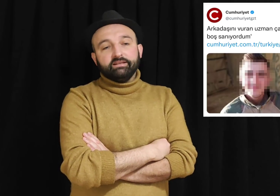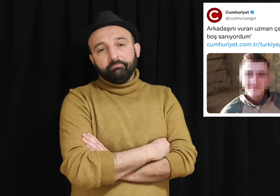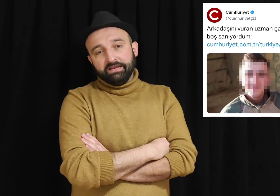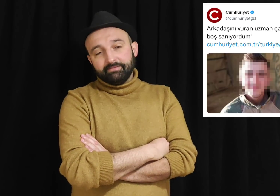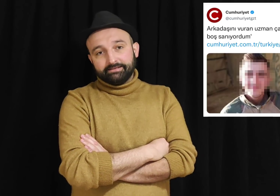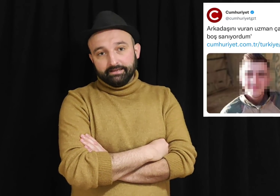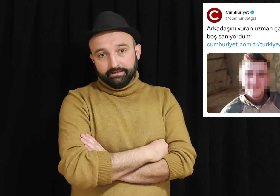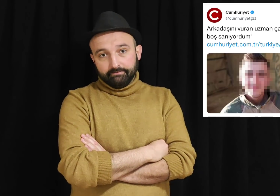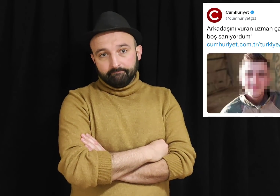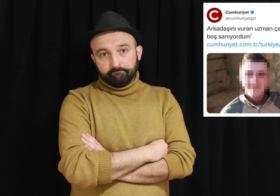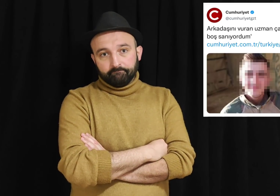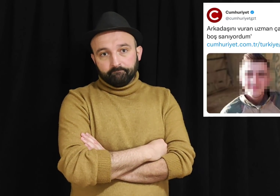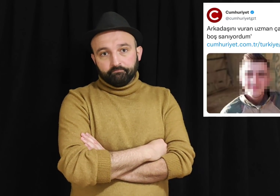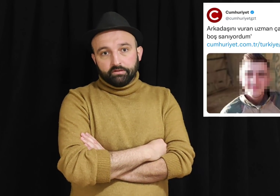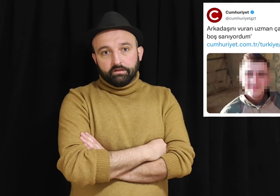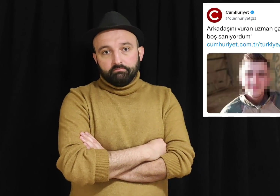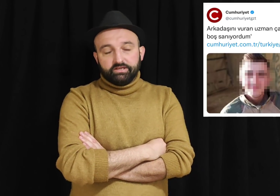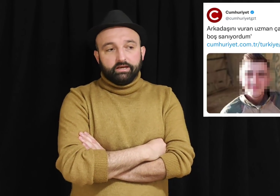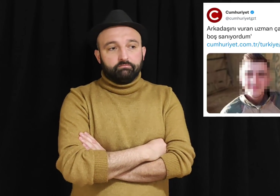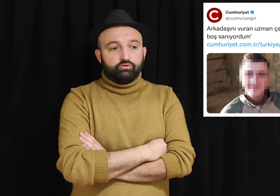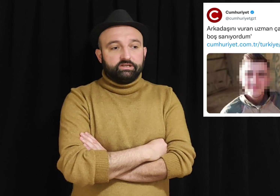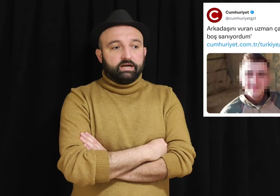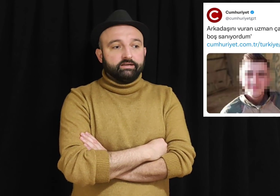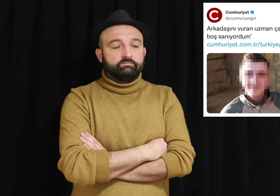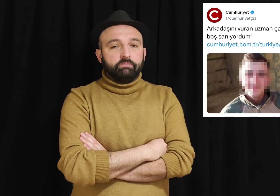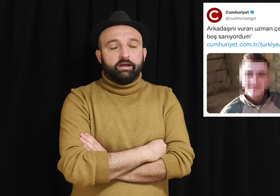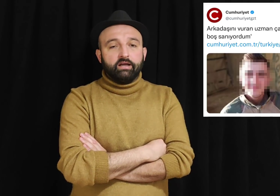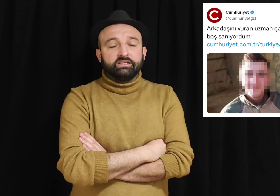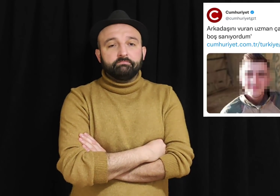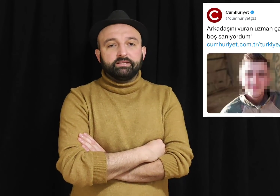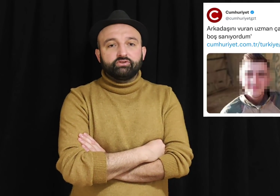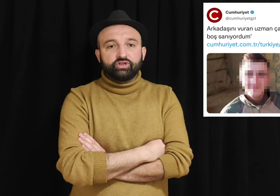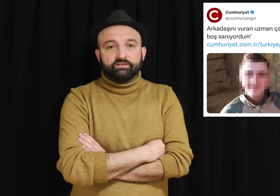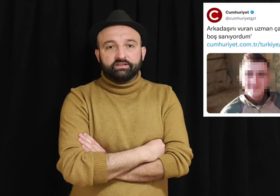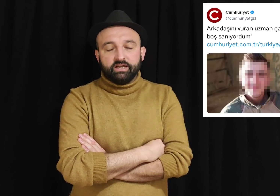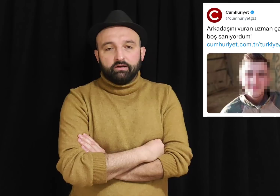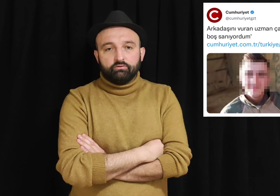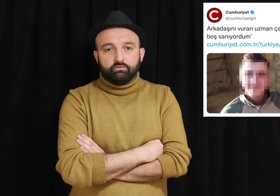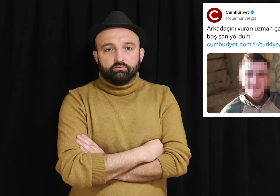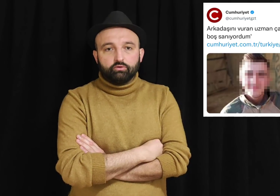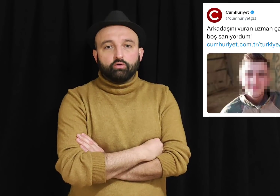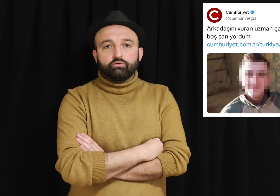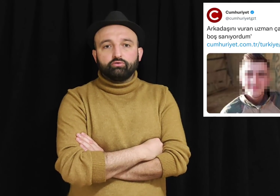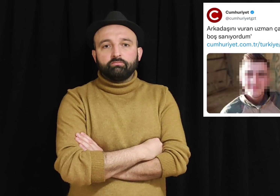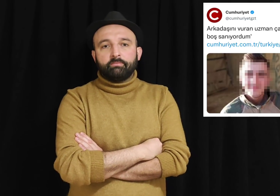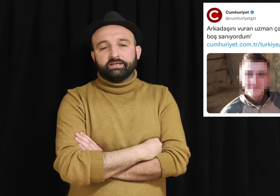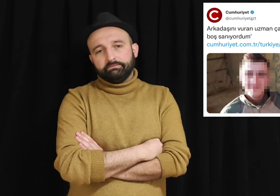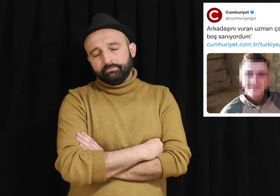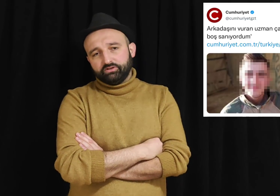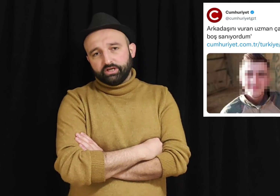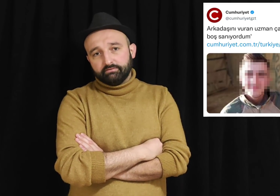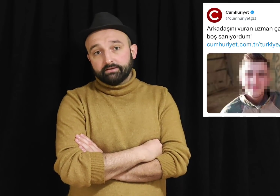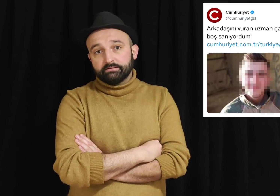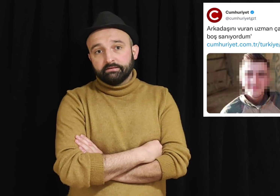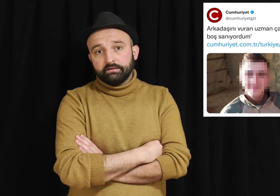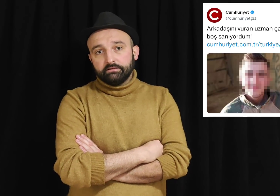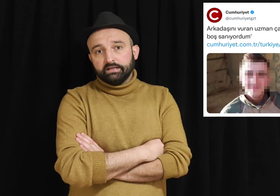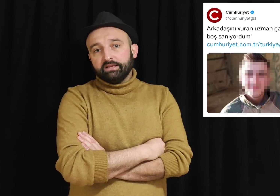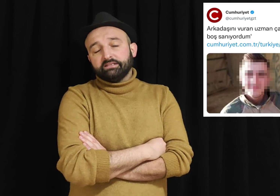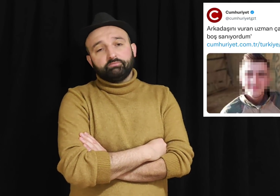Düşündürücü. Bir kere bu silahın herhangi bir canlıya doğrultulmama gibi bir şey var. Sen nasıl